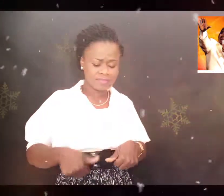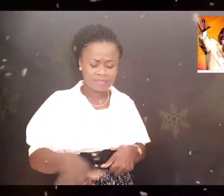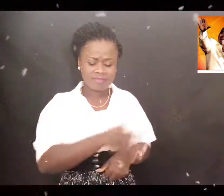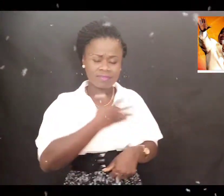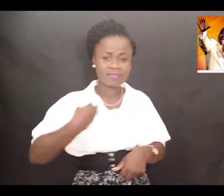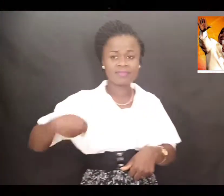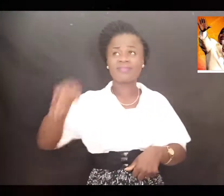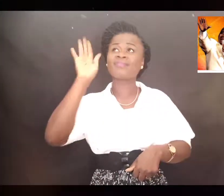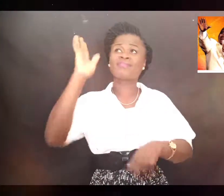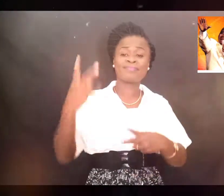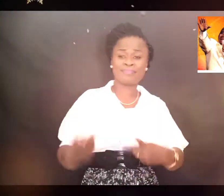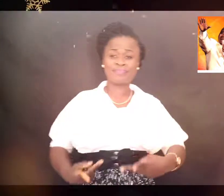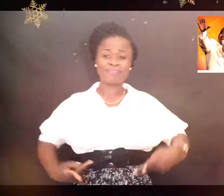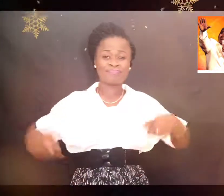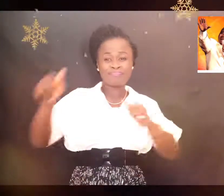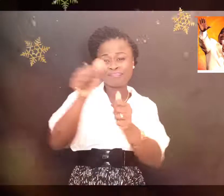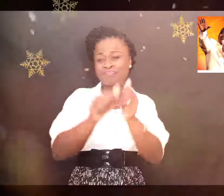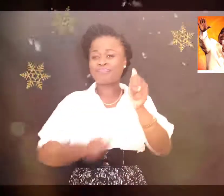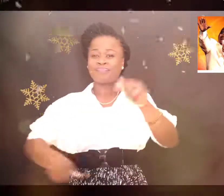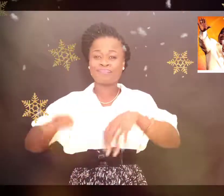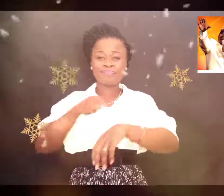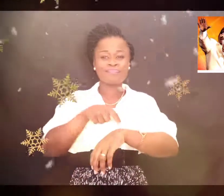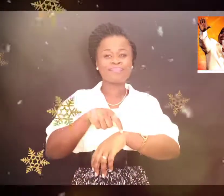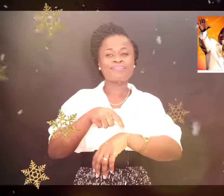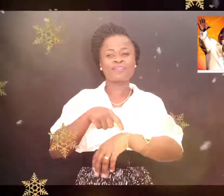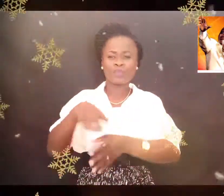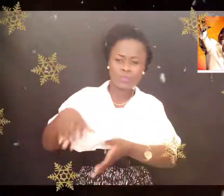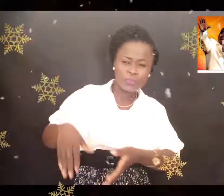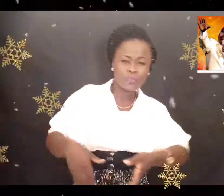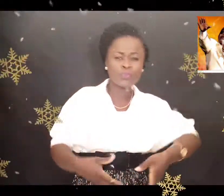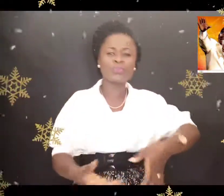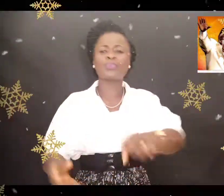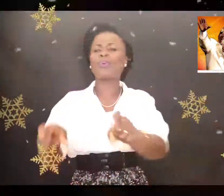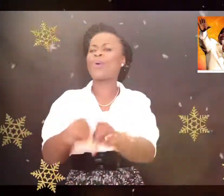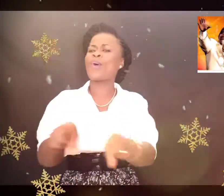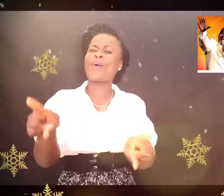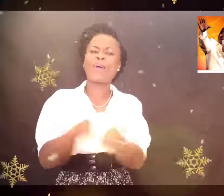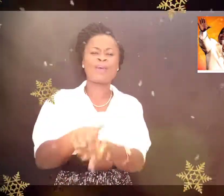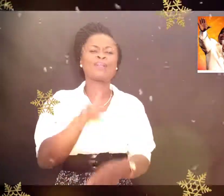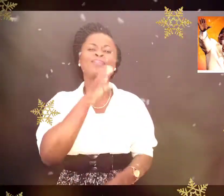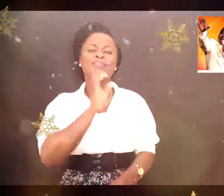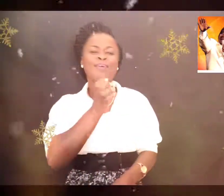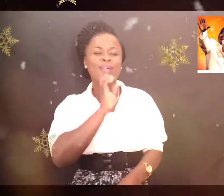Et ta vie à chaque heure Coule comme un tort